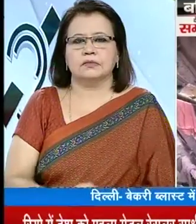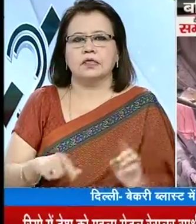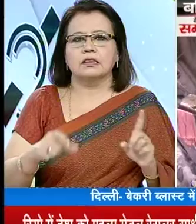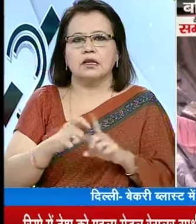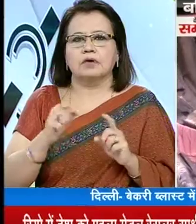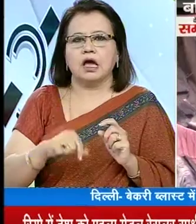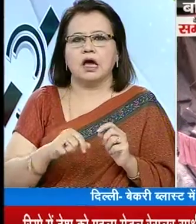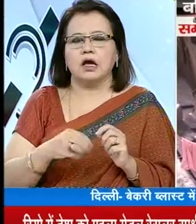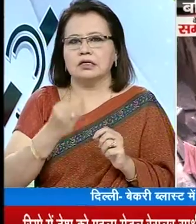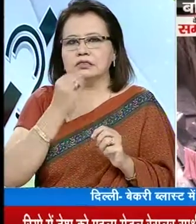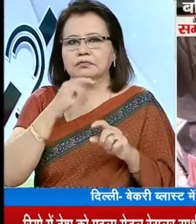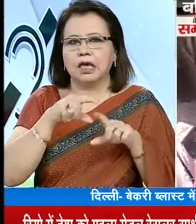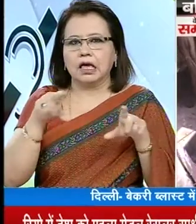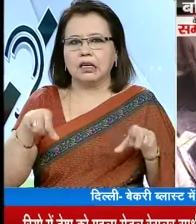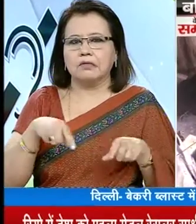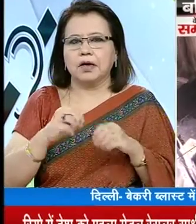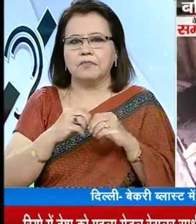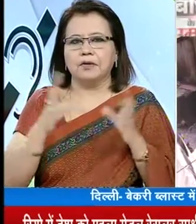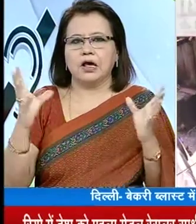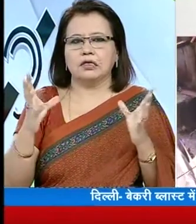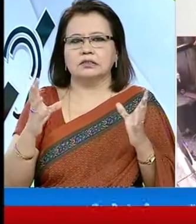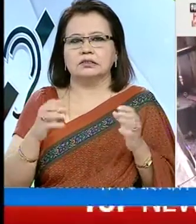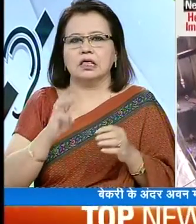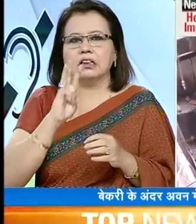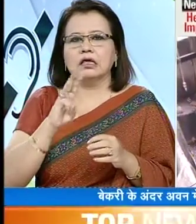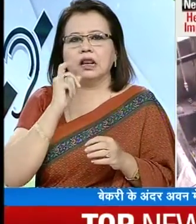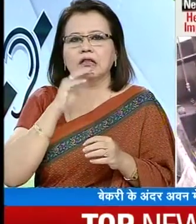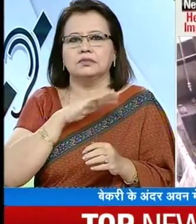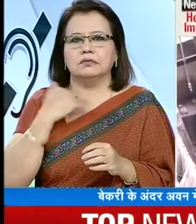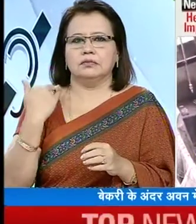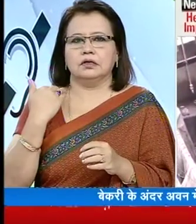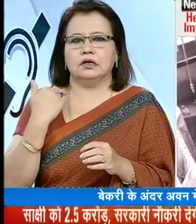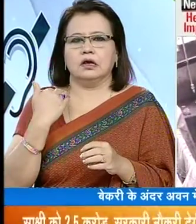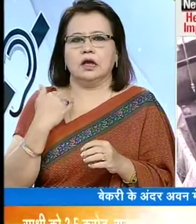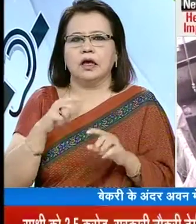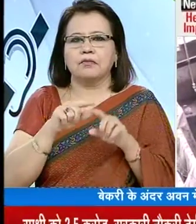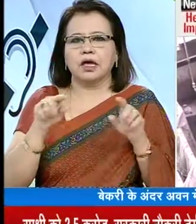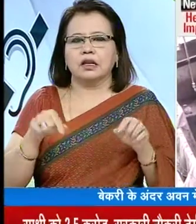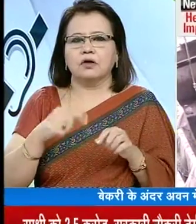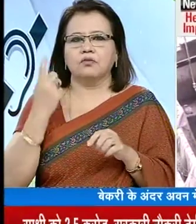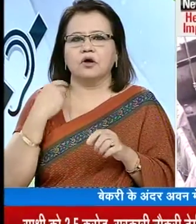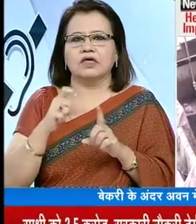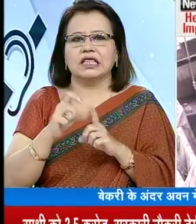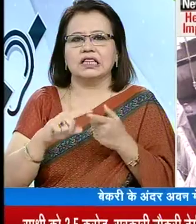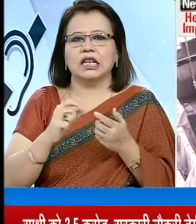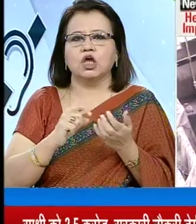दिली में आज एक बेकरी में ब्लास्ट हो गया हाथसे में तीन लोगों की जान चली गई बेकरी पूरवी दिली के एक हुरेजी आलाके में है